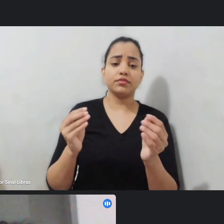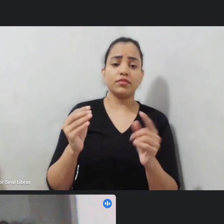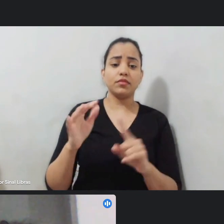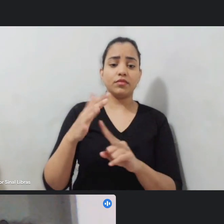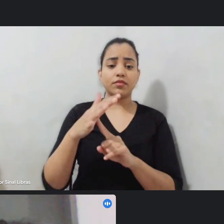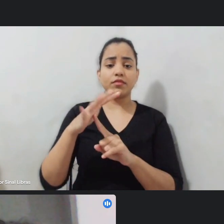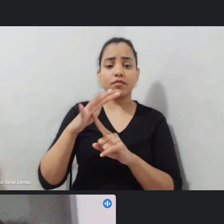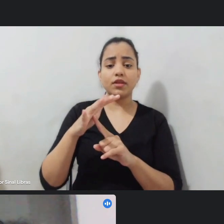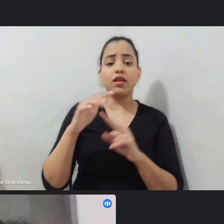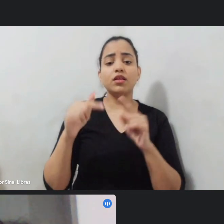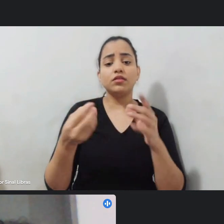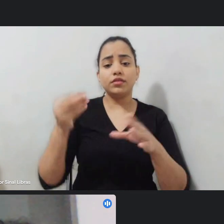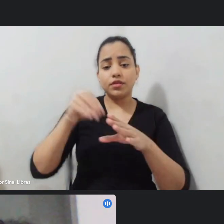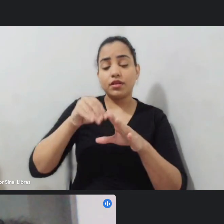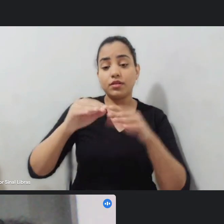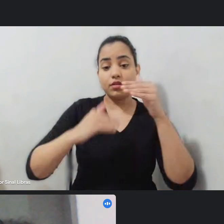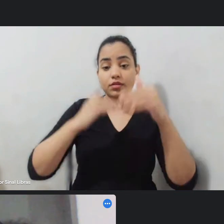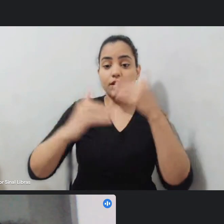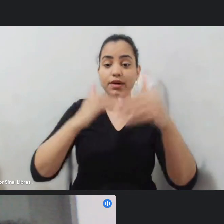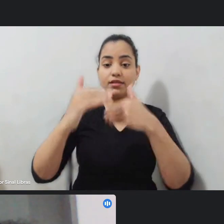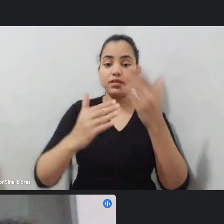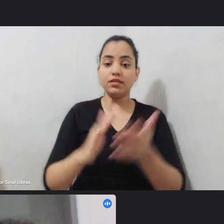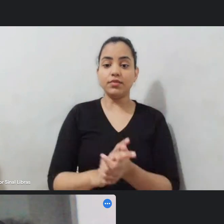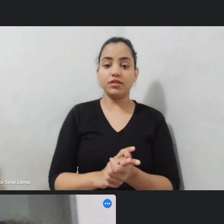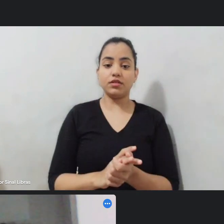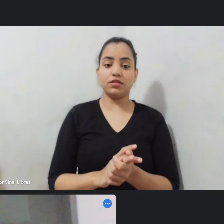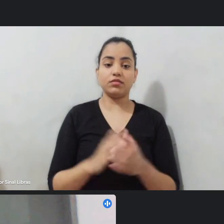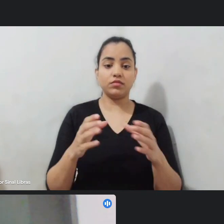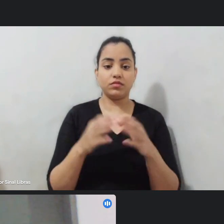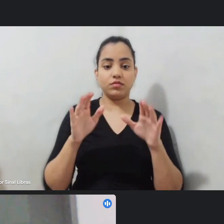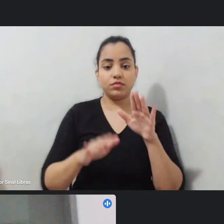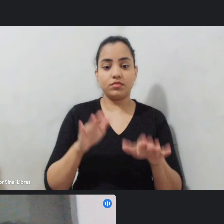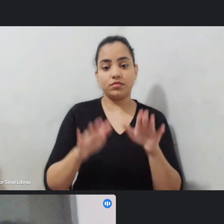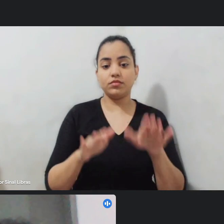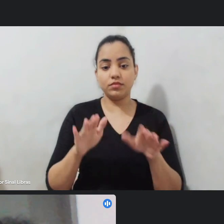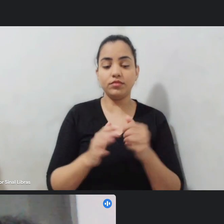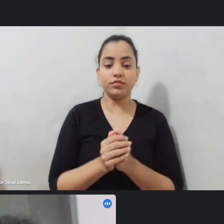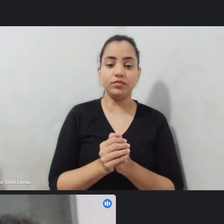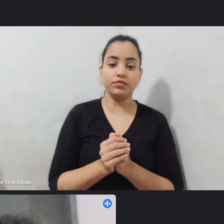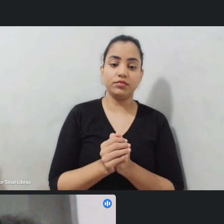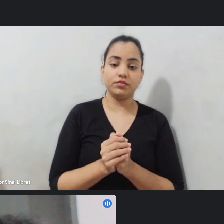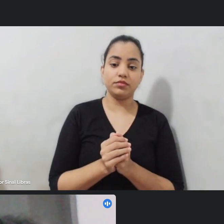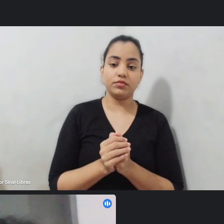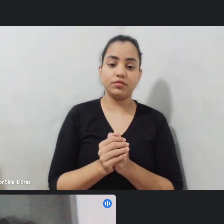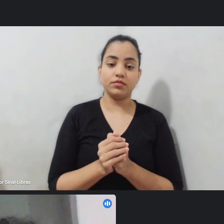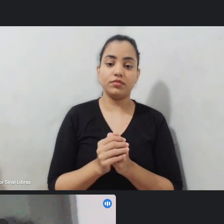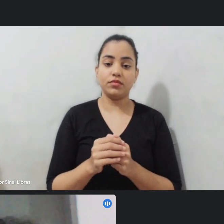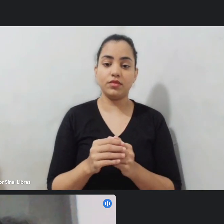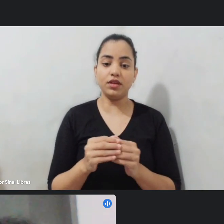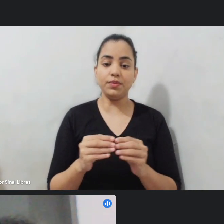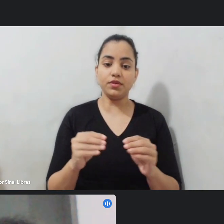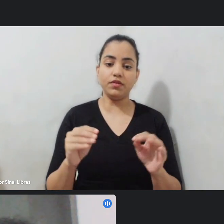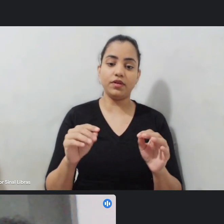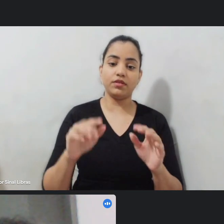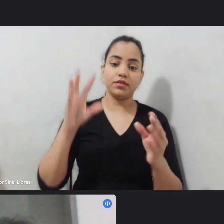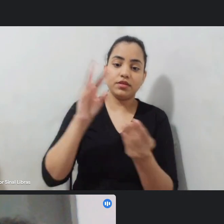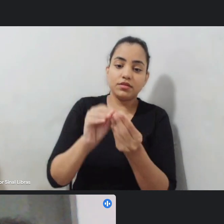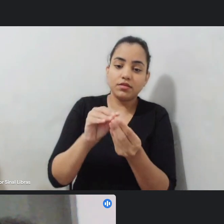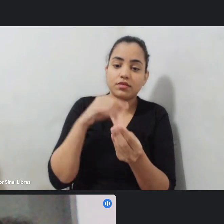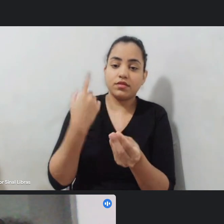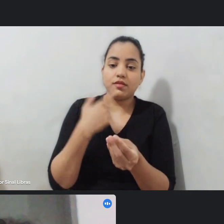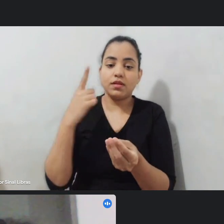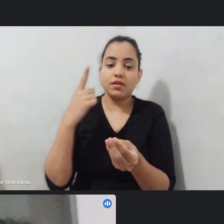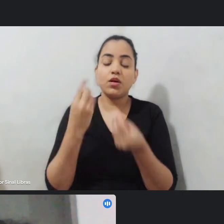processo com o grupo de Batuque enfim resumindo a gente tem toda uma condição hoje de fazer um